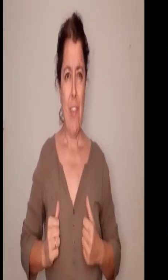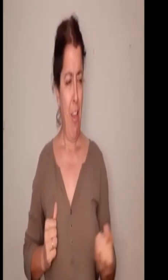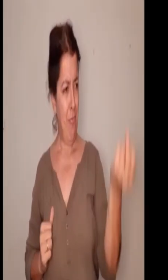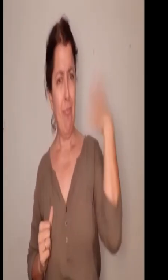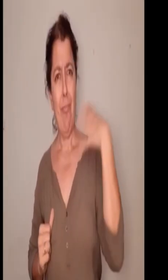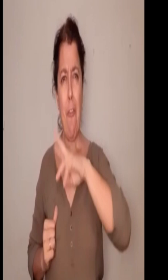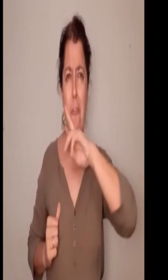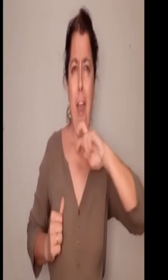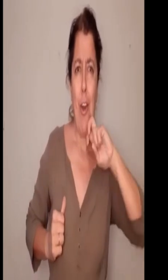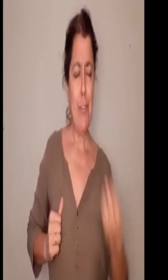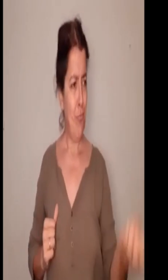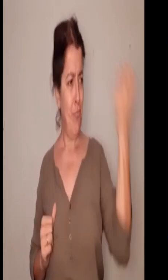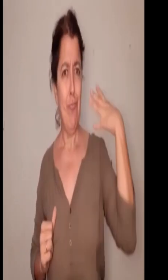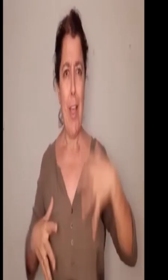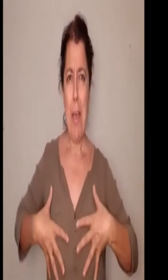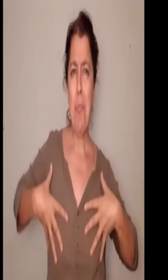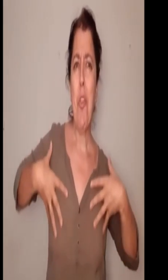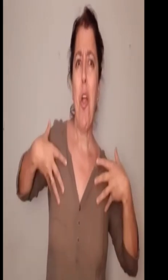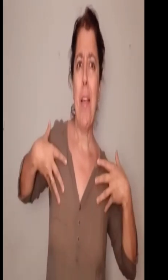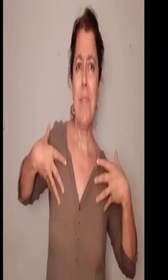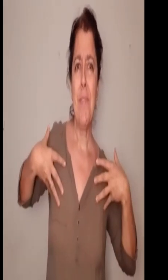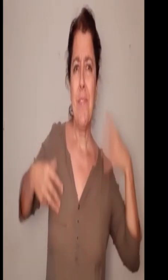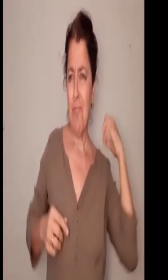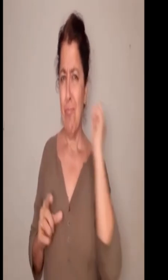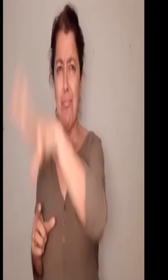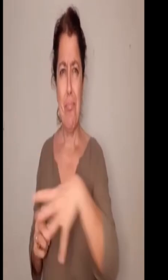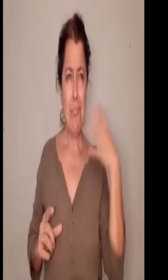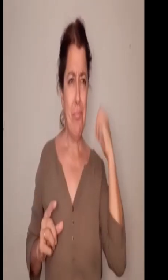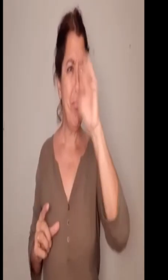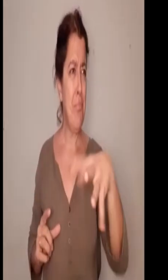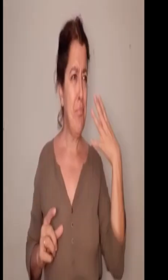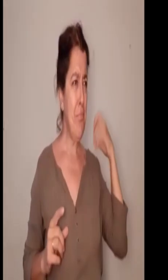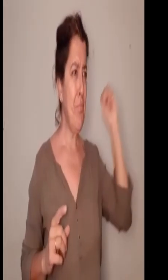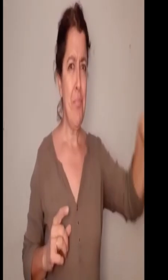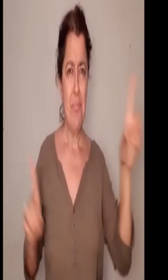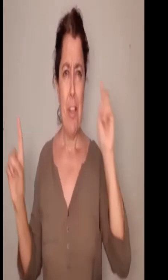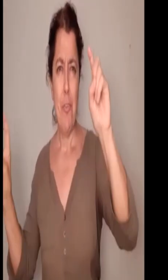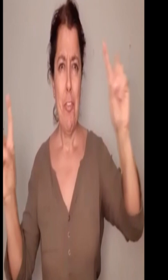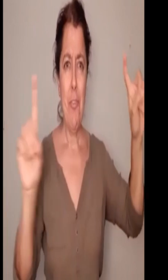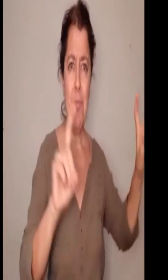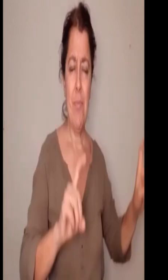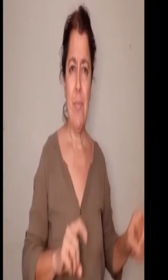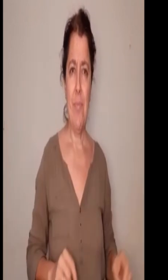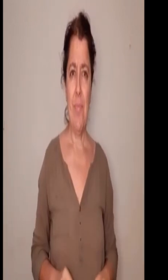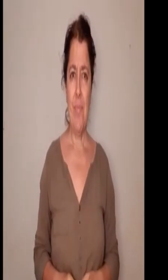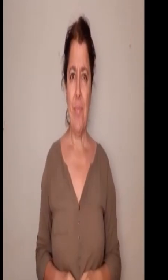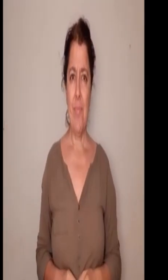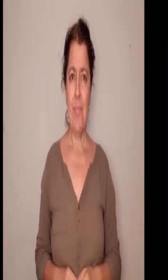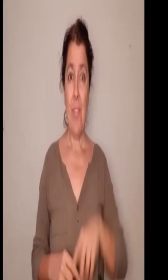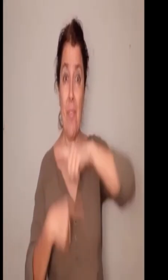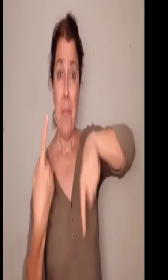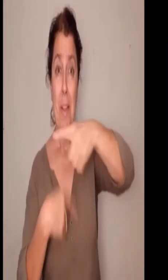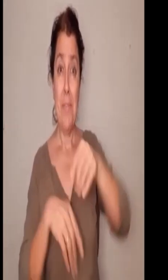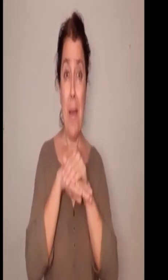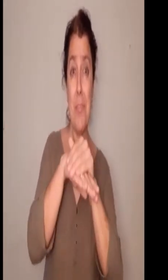nadie apague El latín de un corazón Amistades, familia, vida Que les quitan con